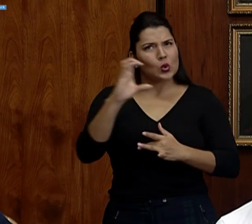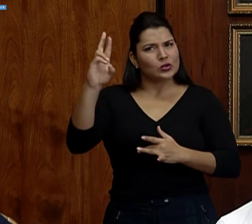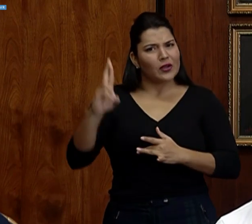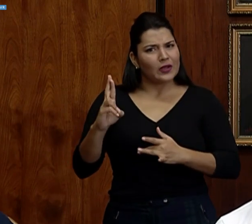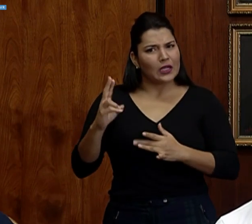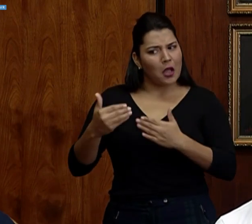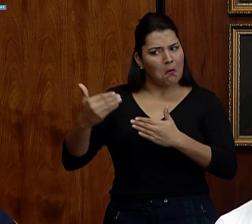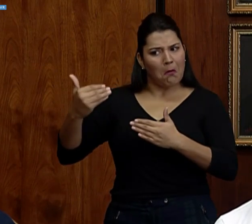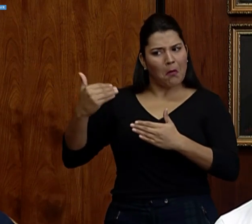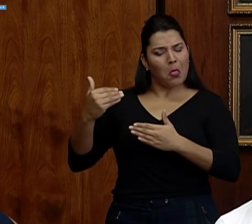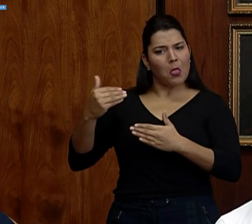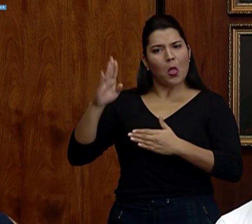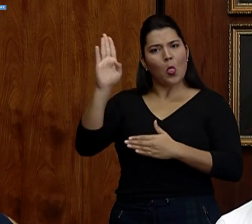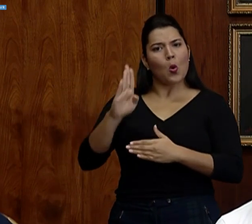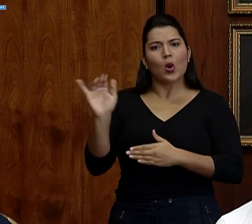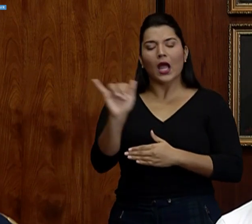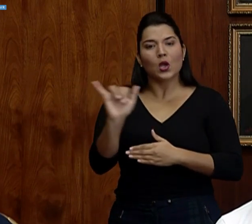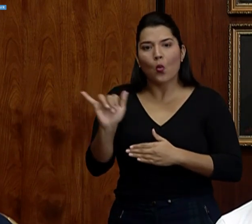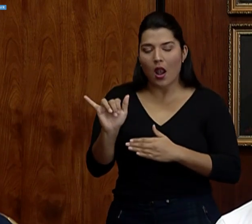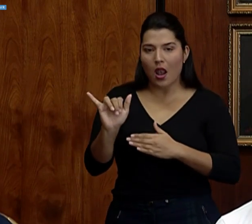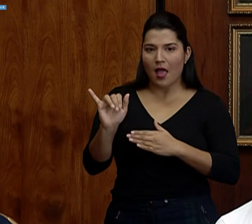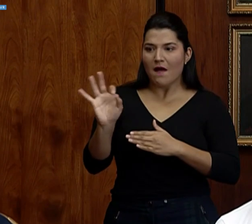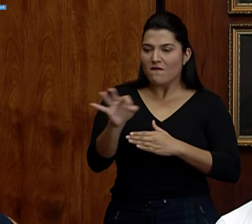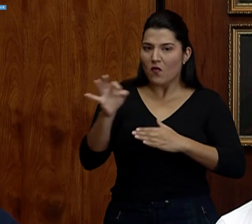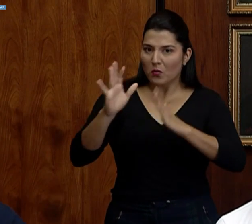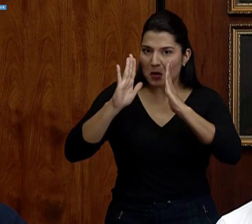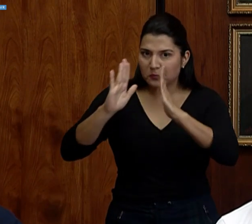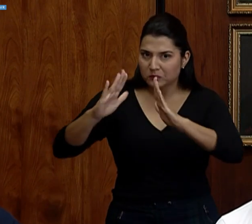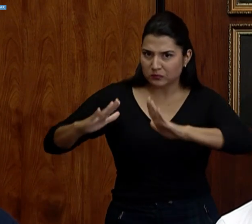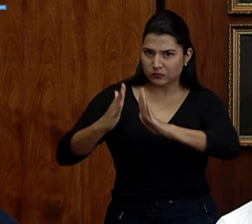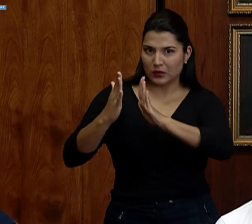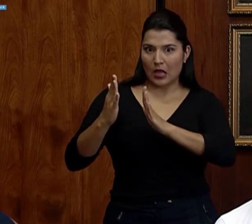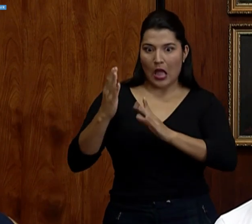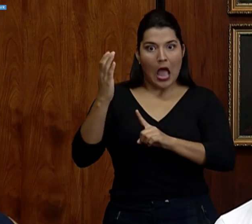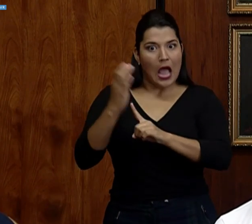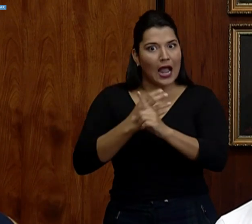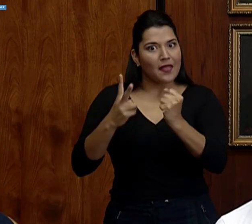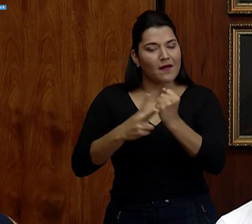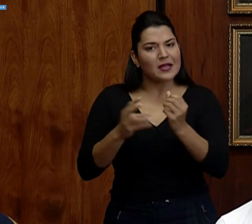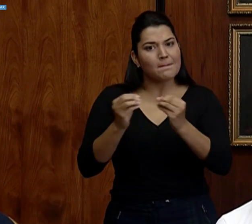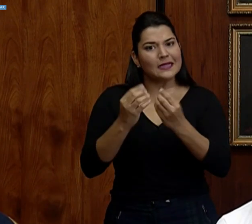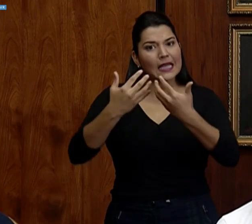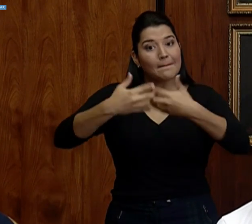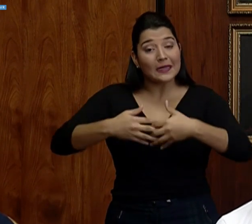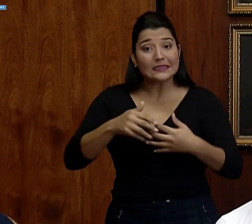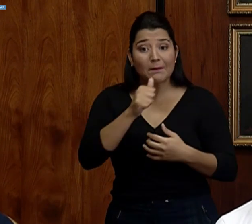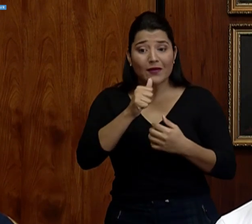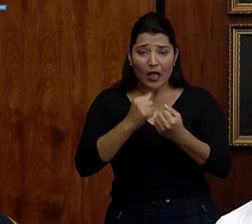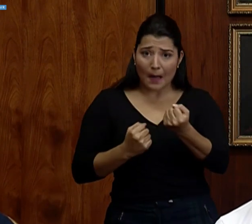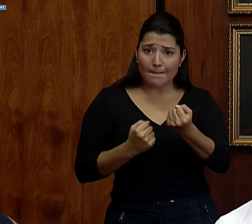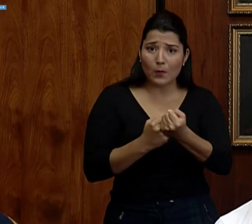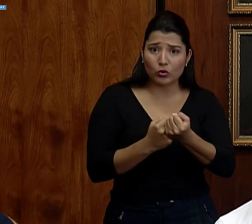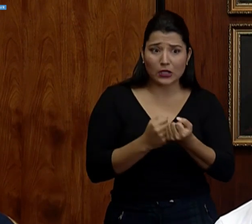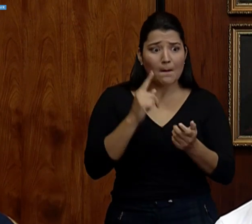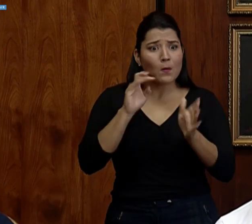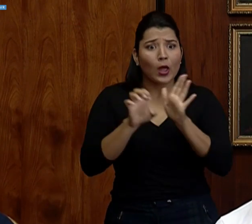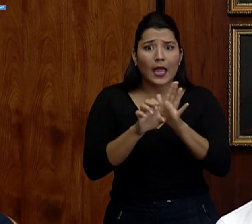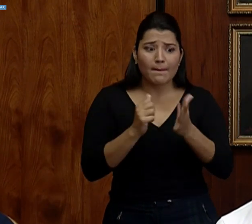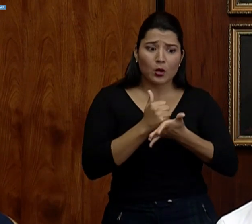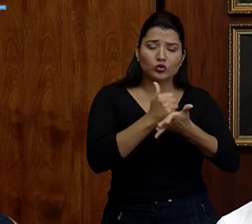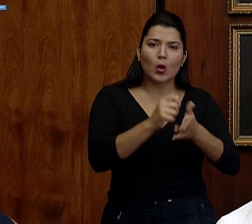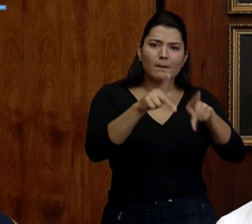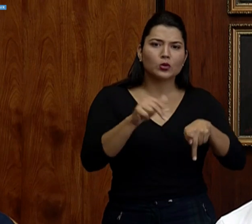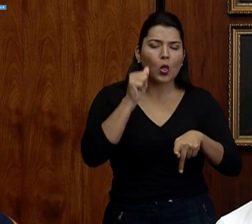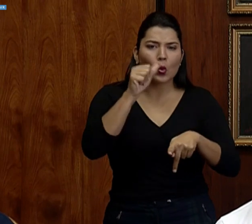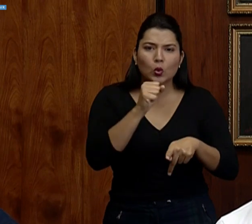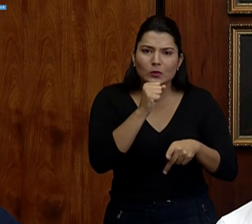en una unión en donde yo veo que las empresas privadas cada vez se suman más en cómo proveer, por ejemplo, a los adultos mayores, a las personas con factores